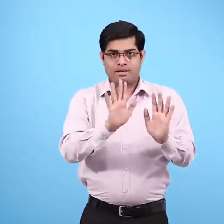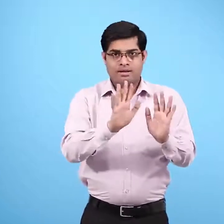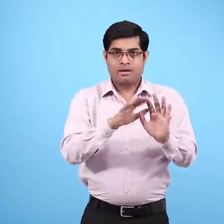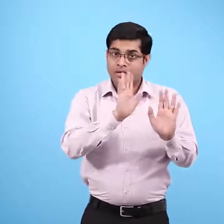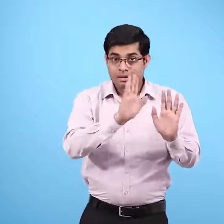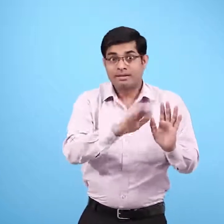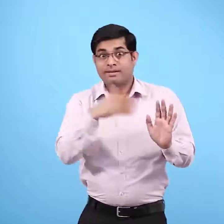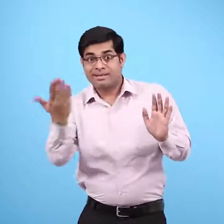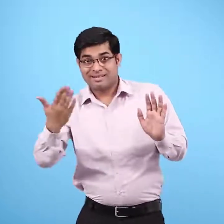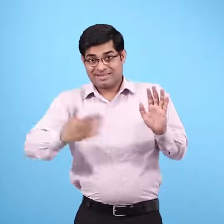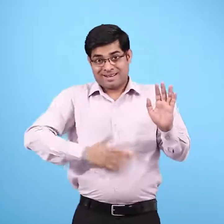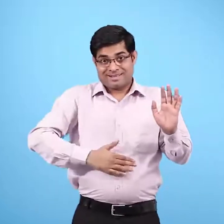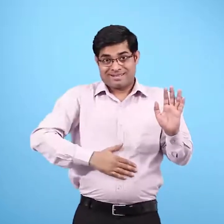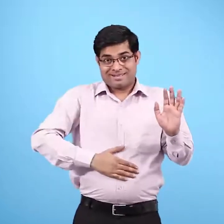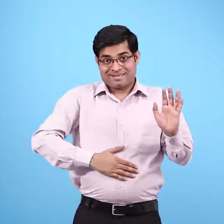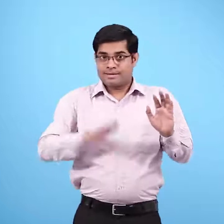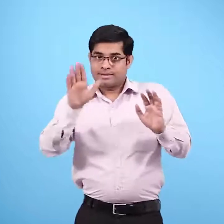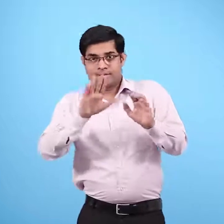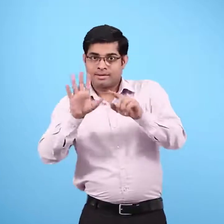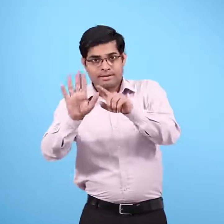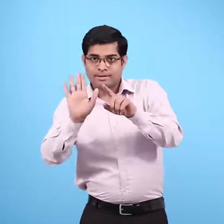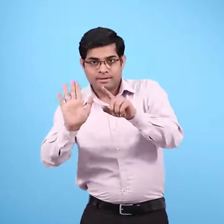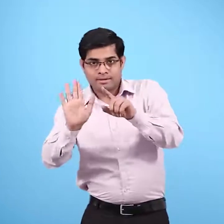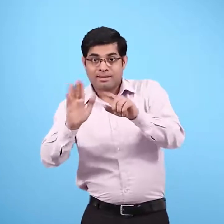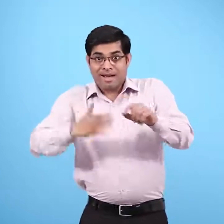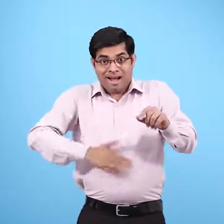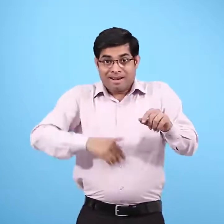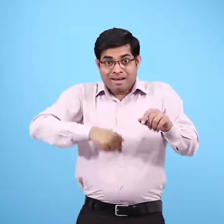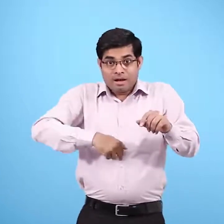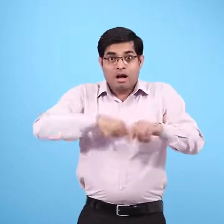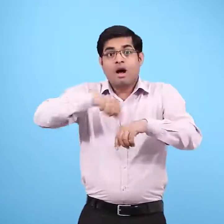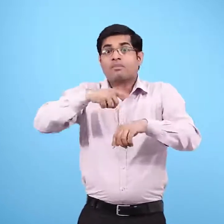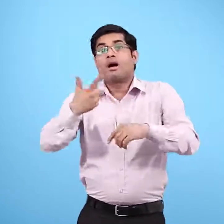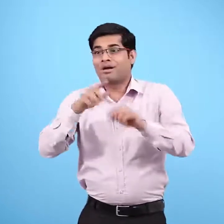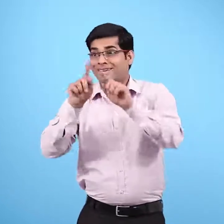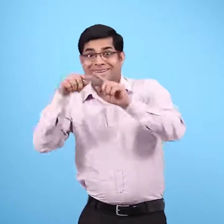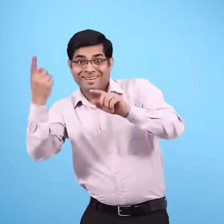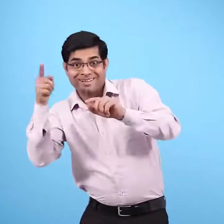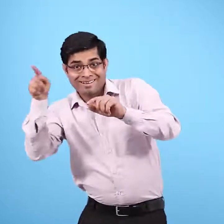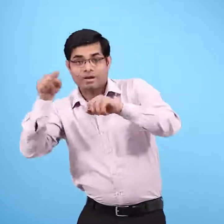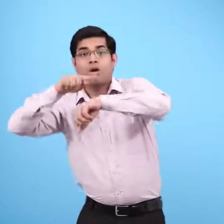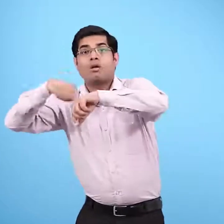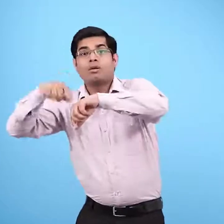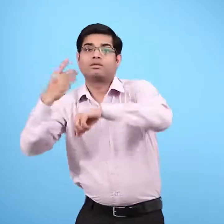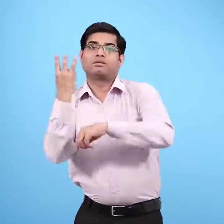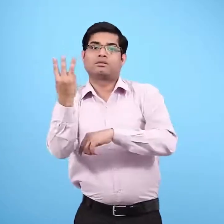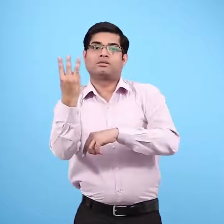पेट में पचने का समय तीन